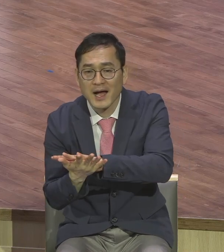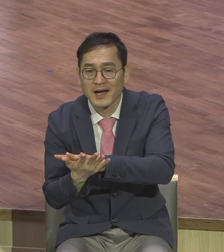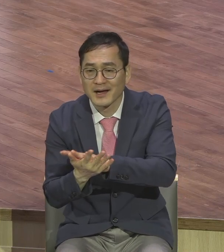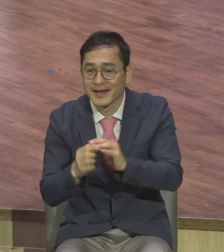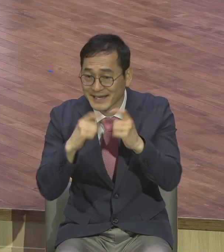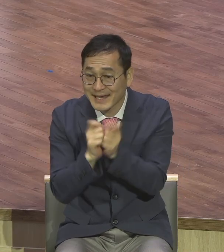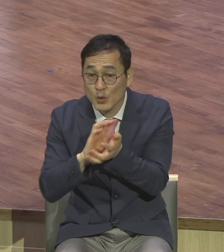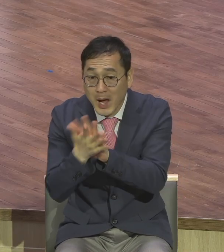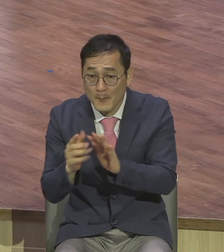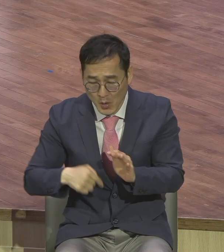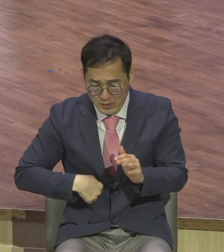만들어버린 거예요.